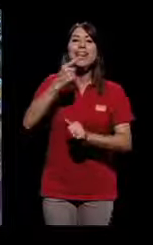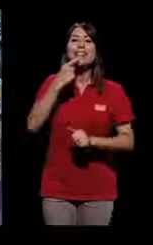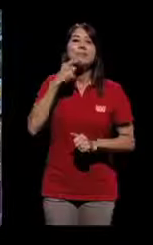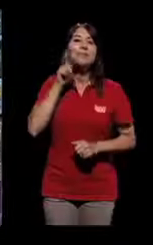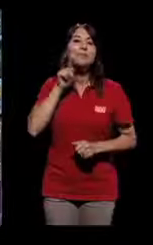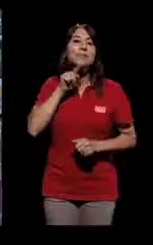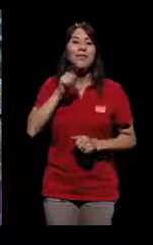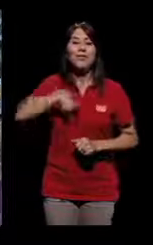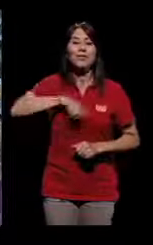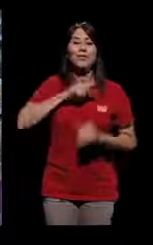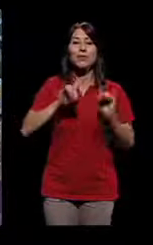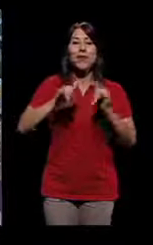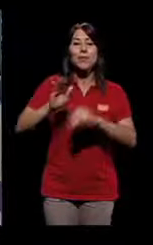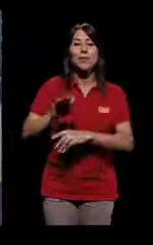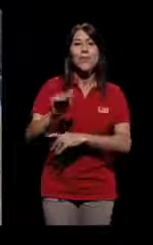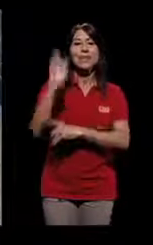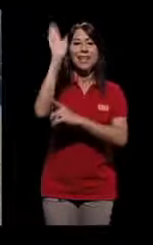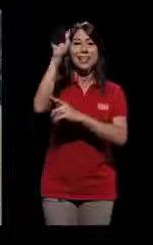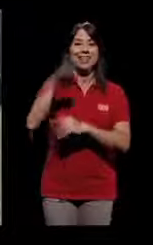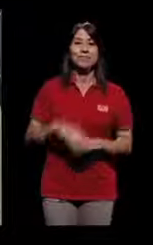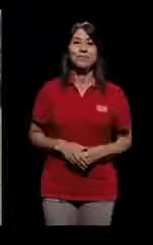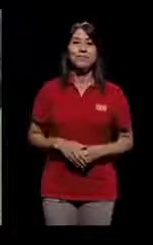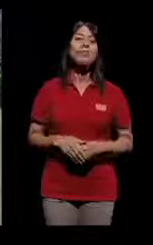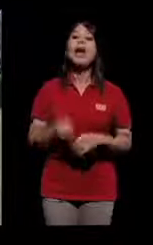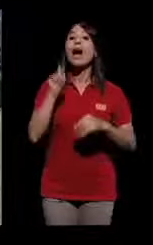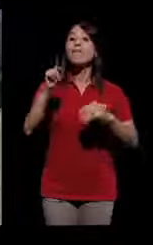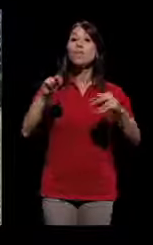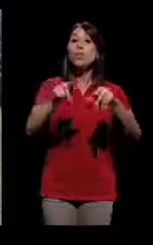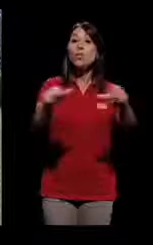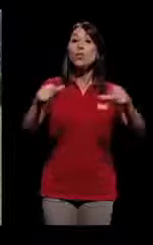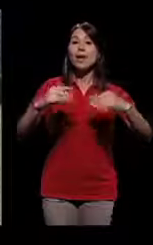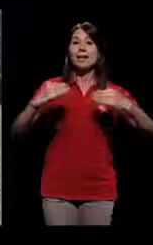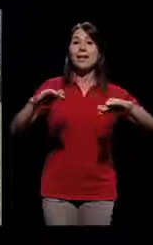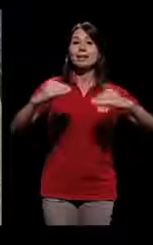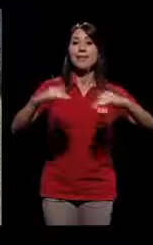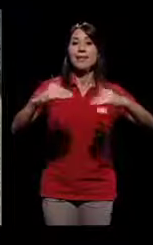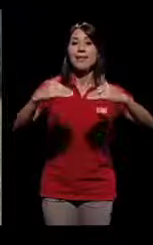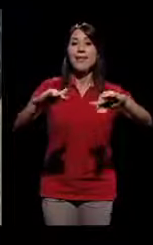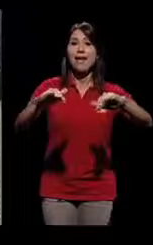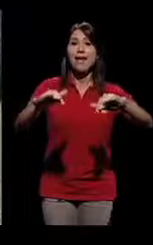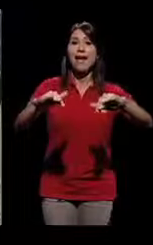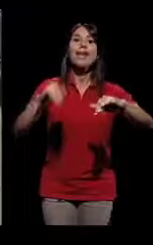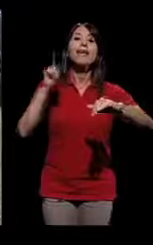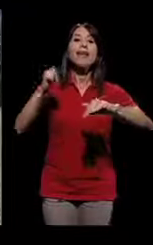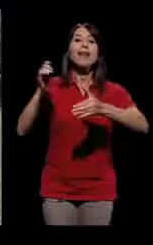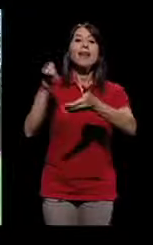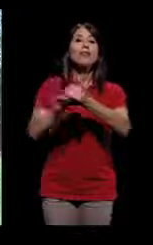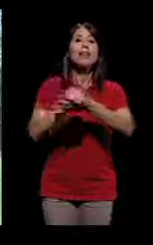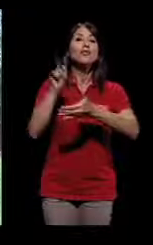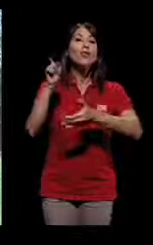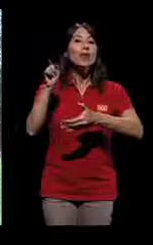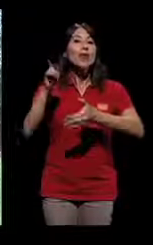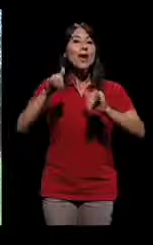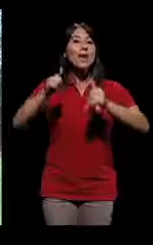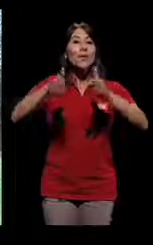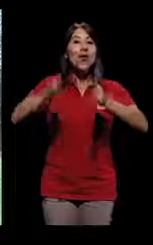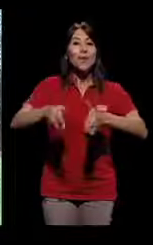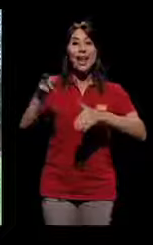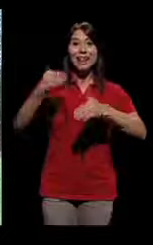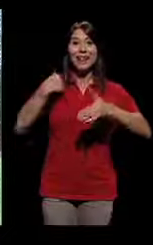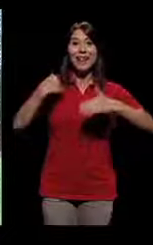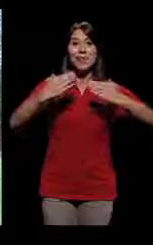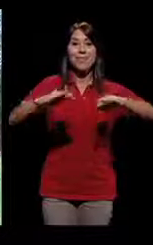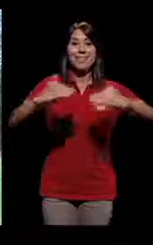es fútbol, decir que es básquet. Así fue como, la mayoría decíamos que era básquet lo que jugábamos. Había una sarchería